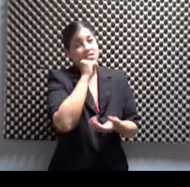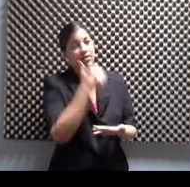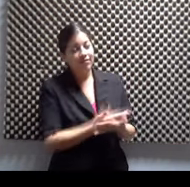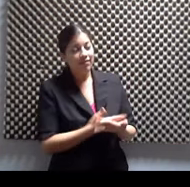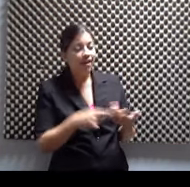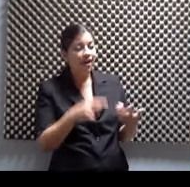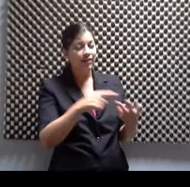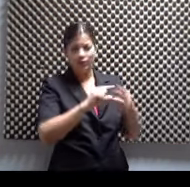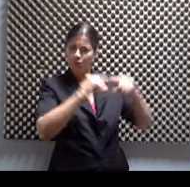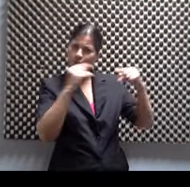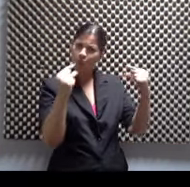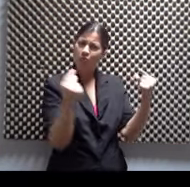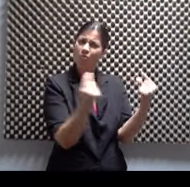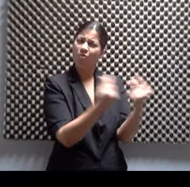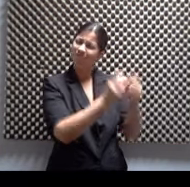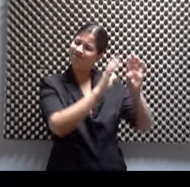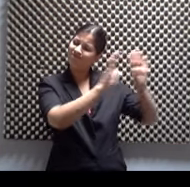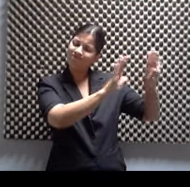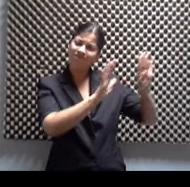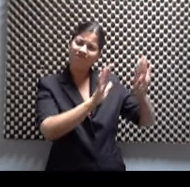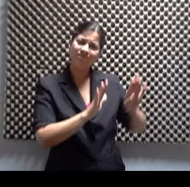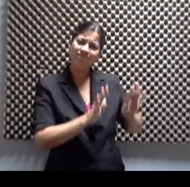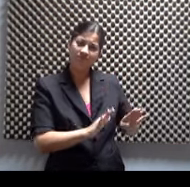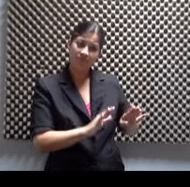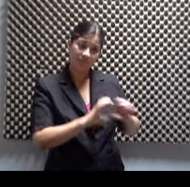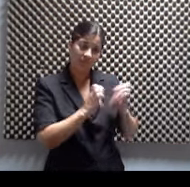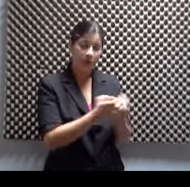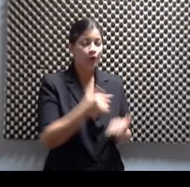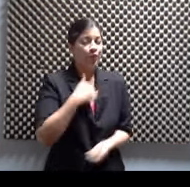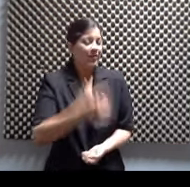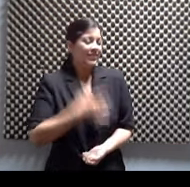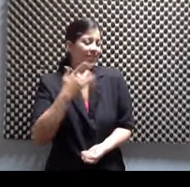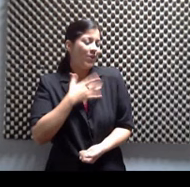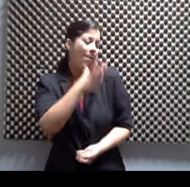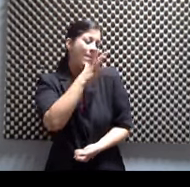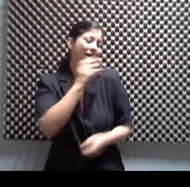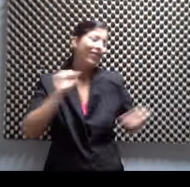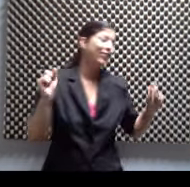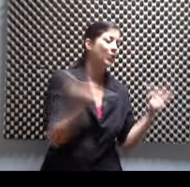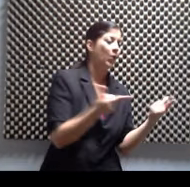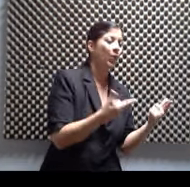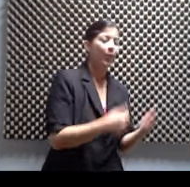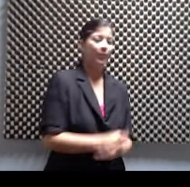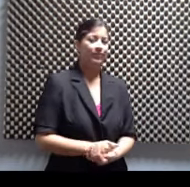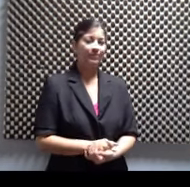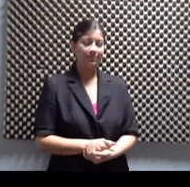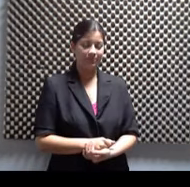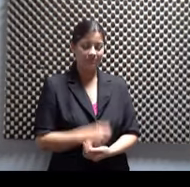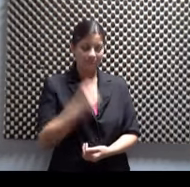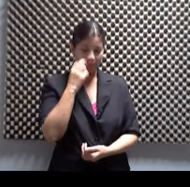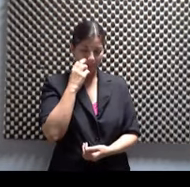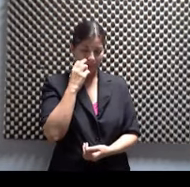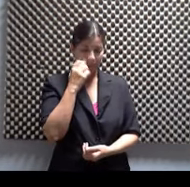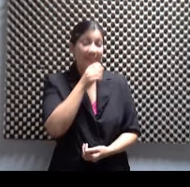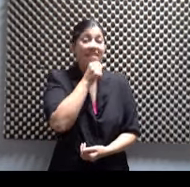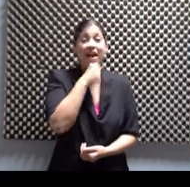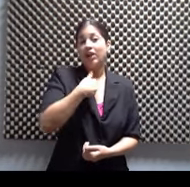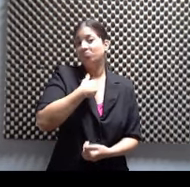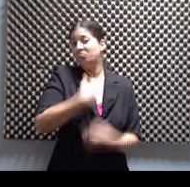grupo maravilloso que hay, yo me siento como la mamá de todos siempre, no importa las edades, no importa, yo me siento que